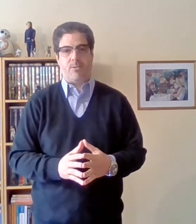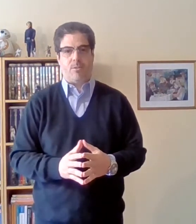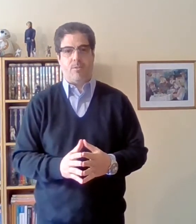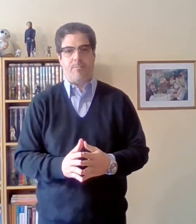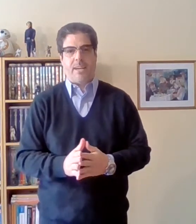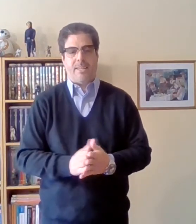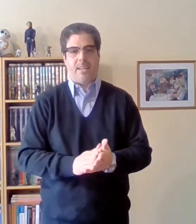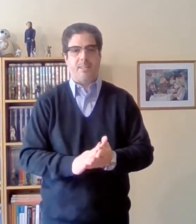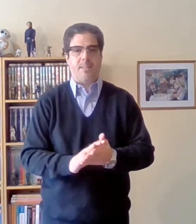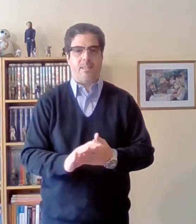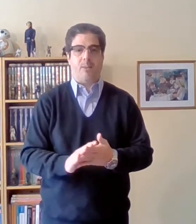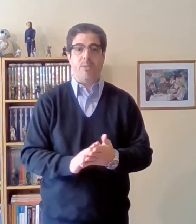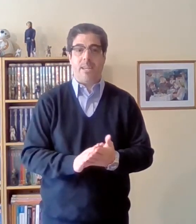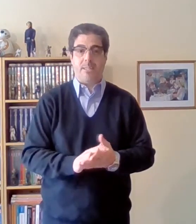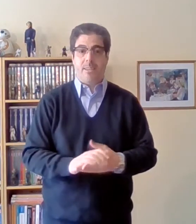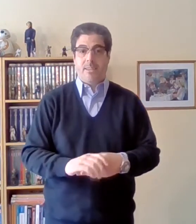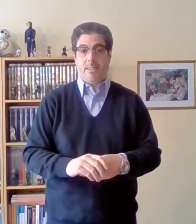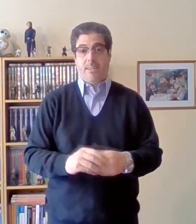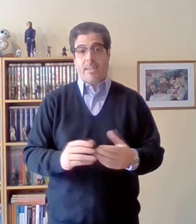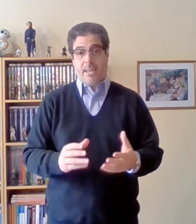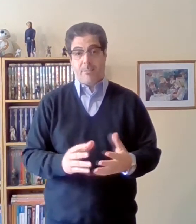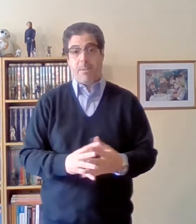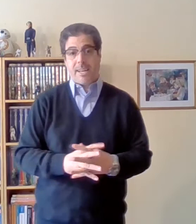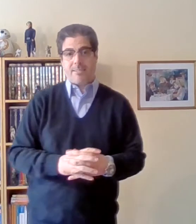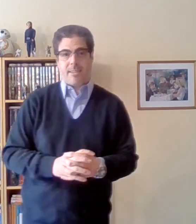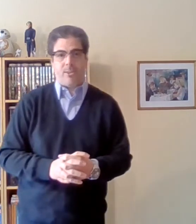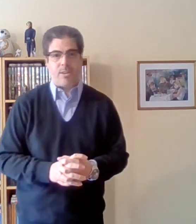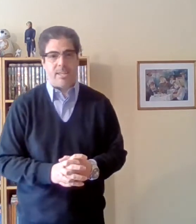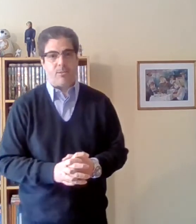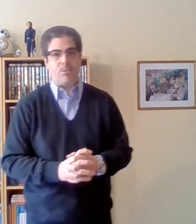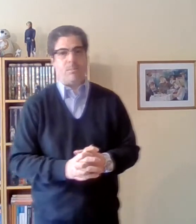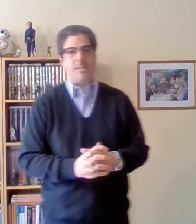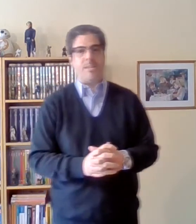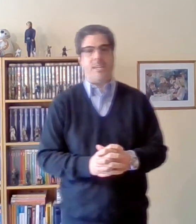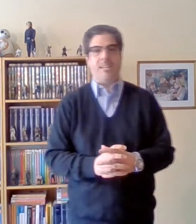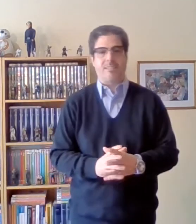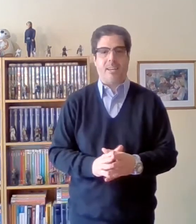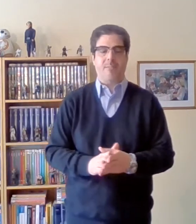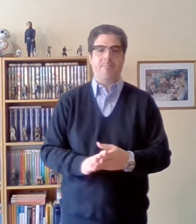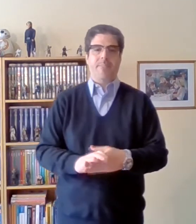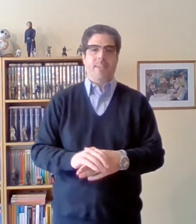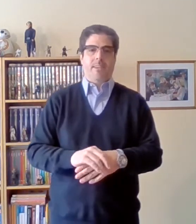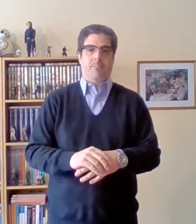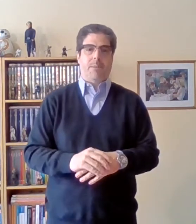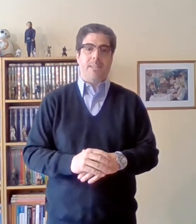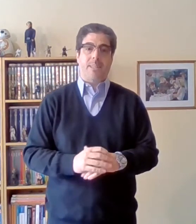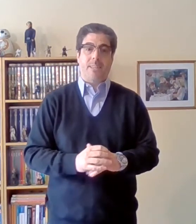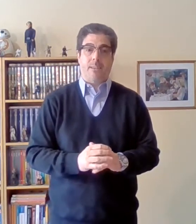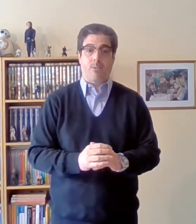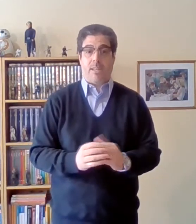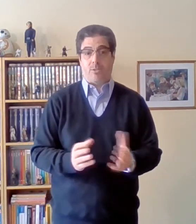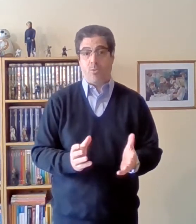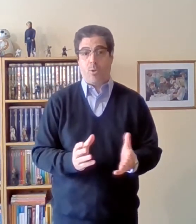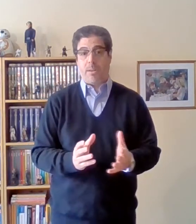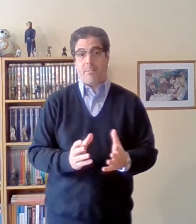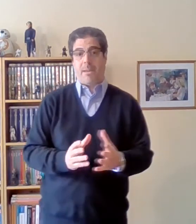adelante en esta unidad, que es Marx, que nos queda justamente analizar parte de una de sus obras más